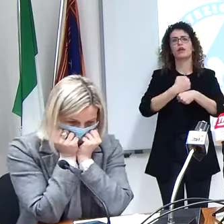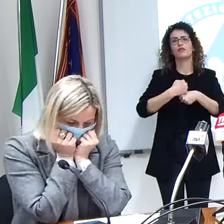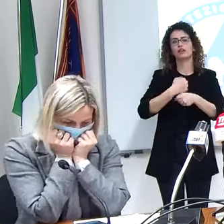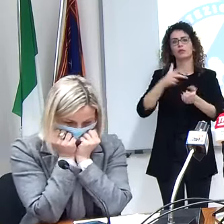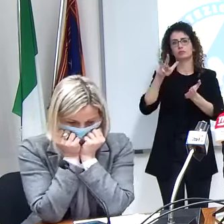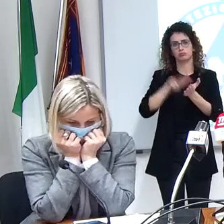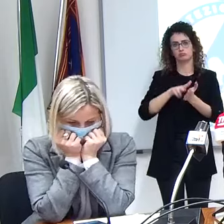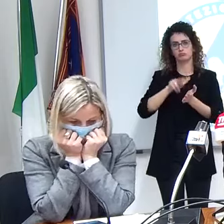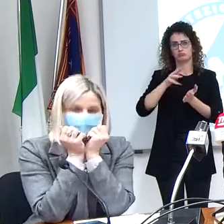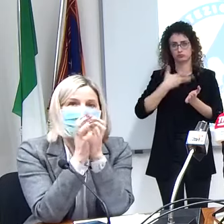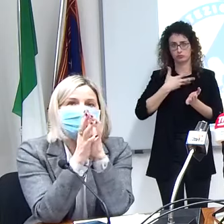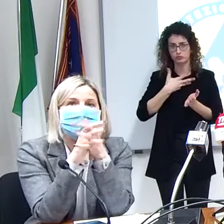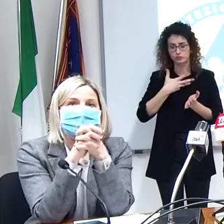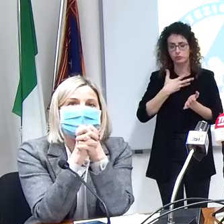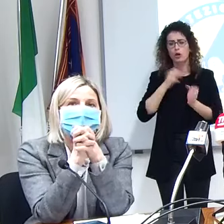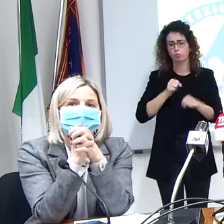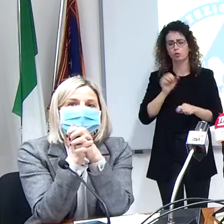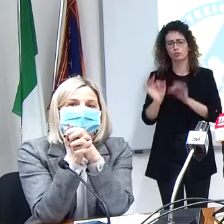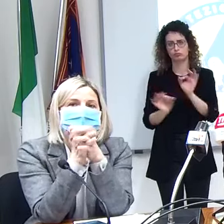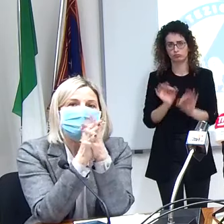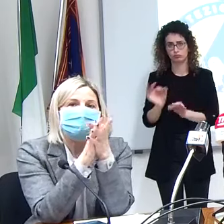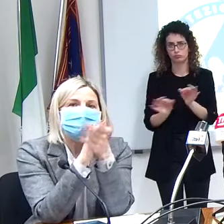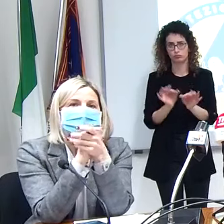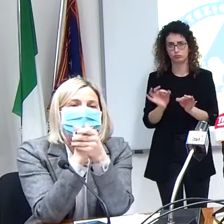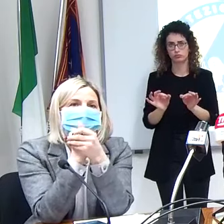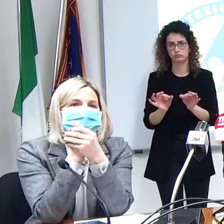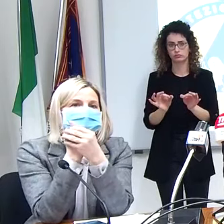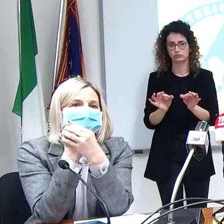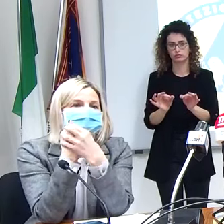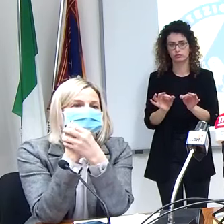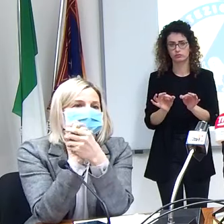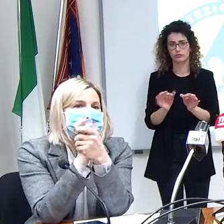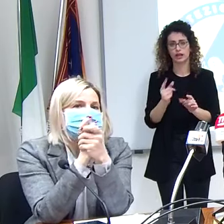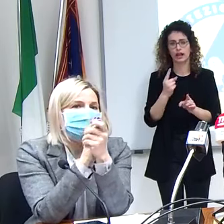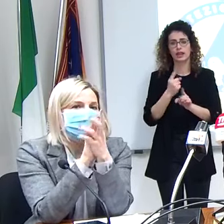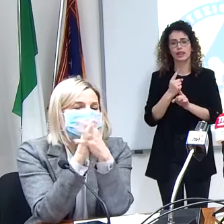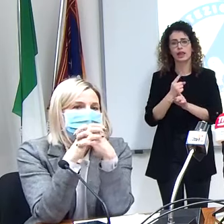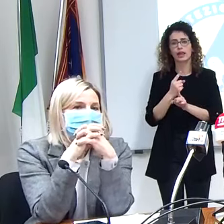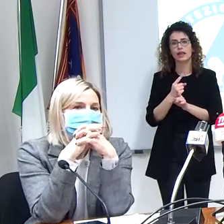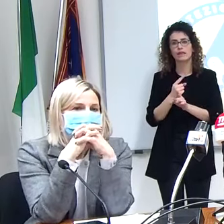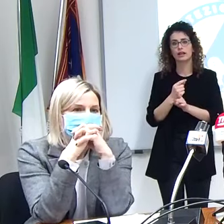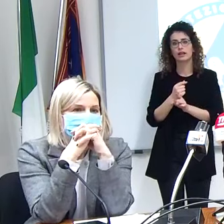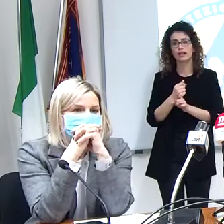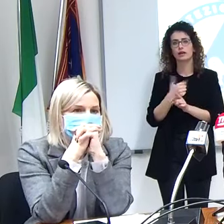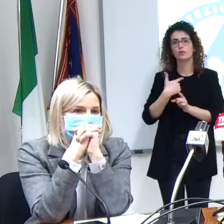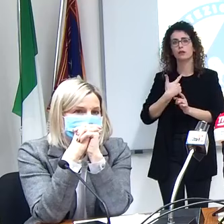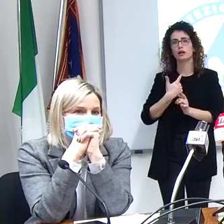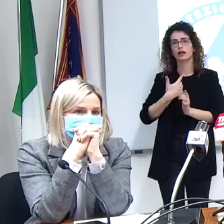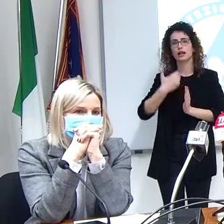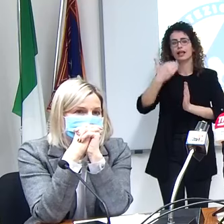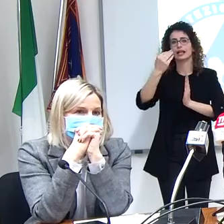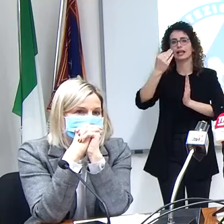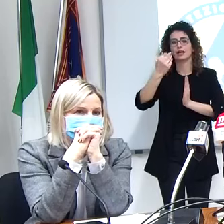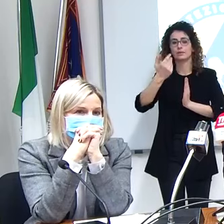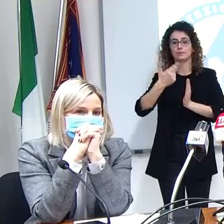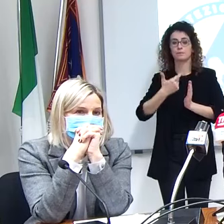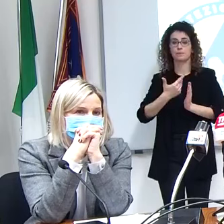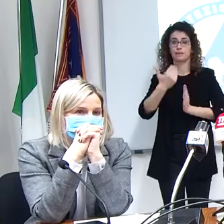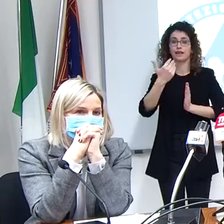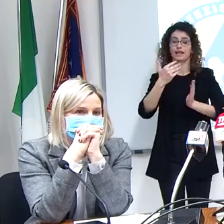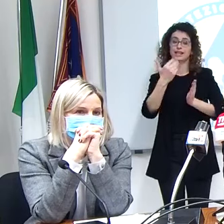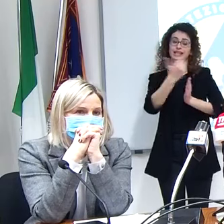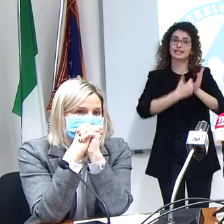essere utilizzati nel rispetto delle indicazioni riportate nella scheda